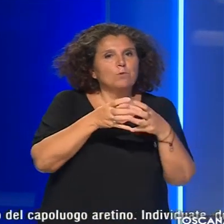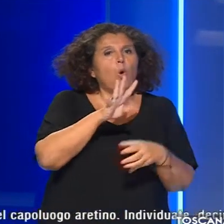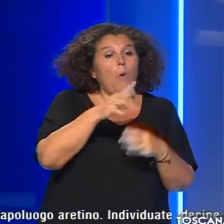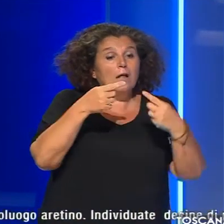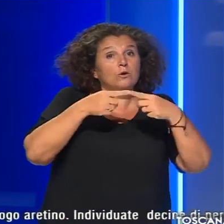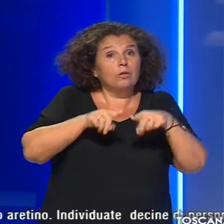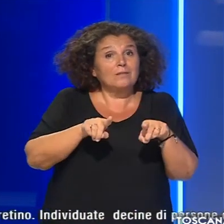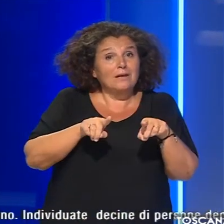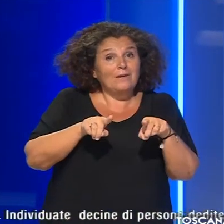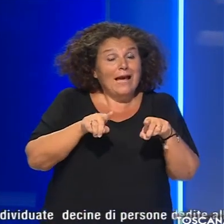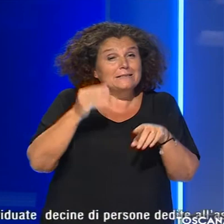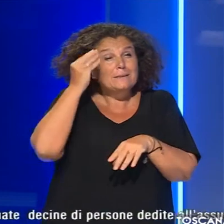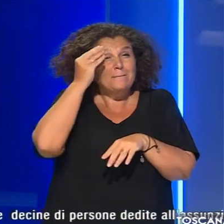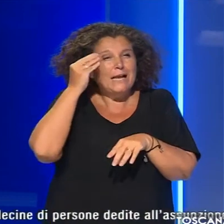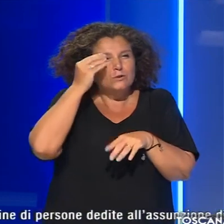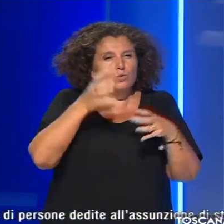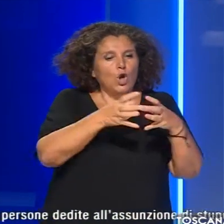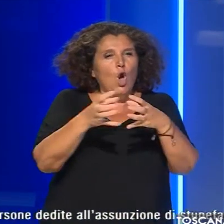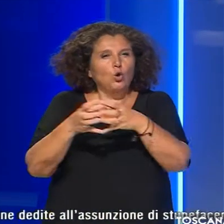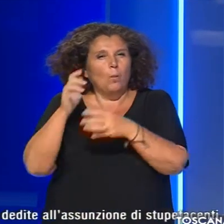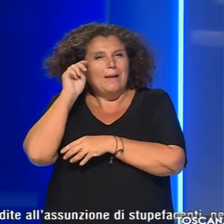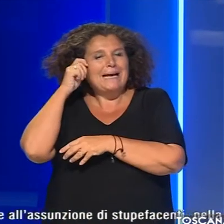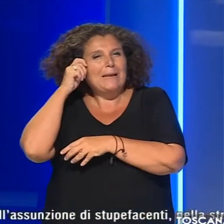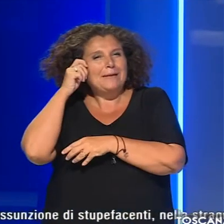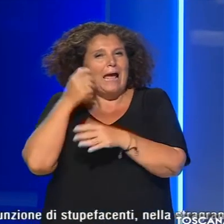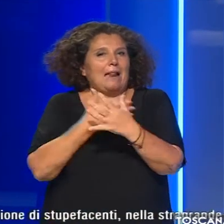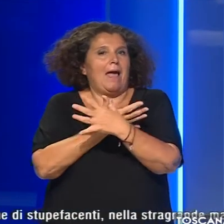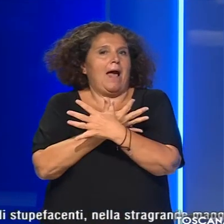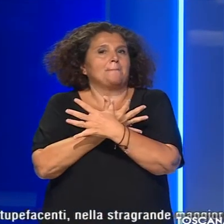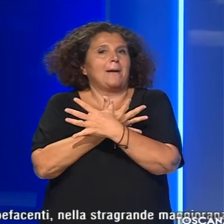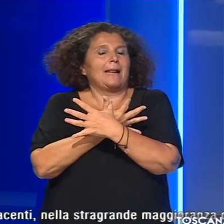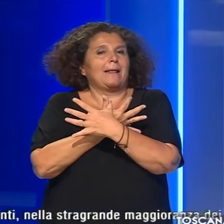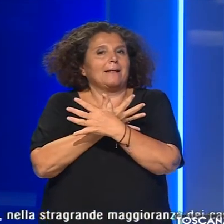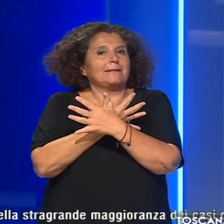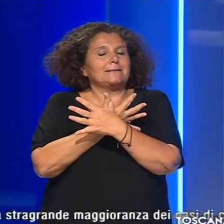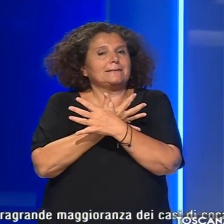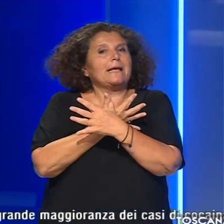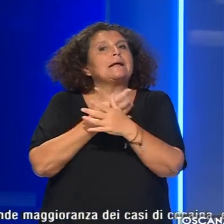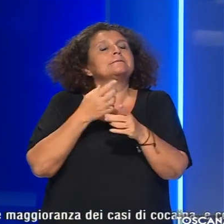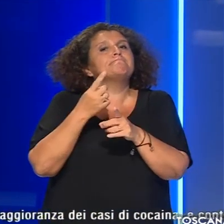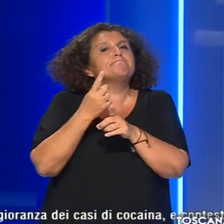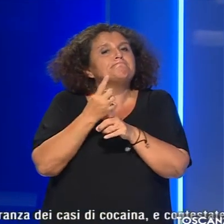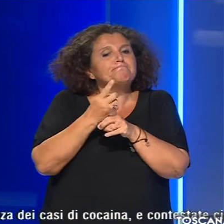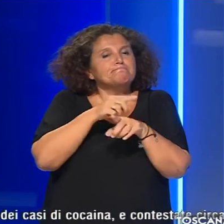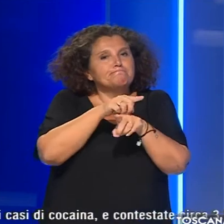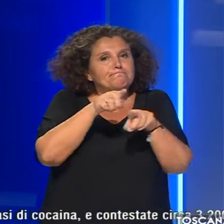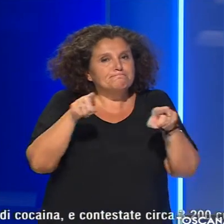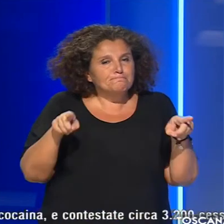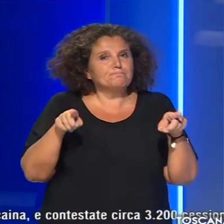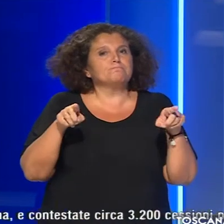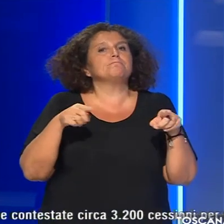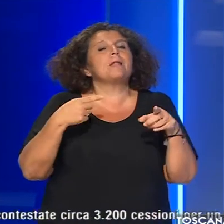diversi presunti gruppi criminali albanesi sarebbero stati in grado di